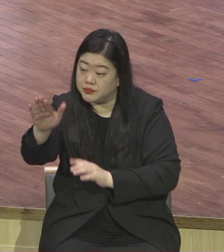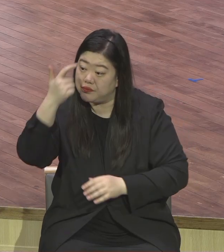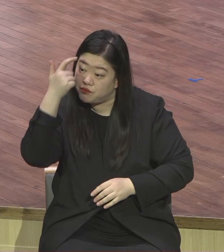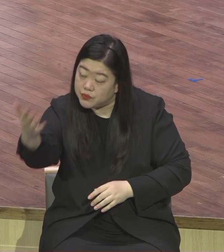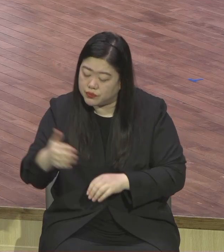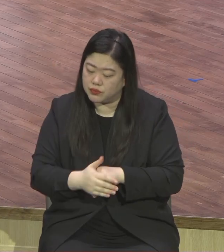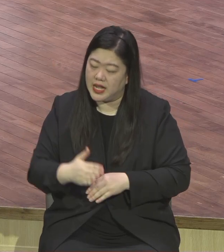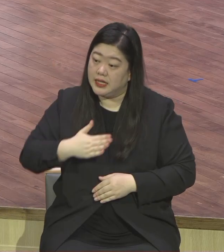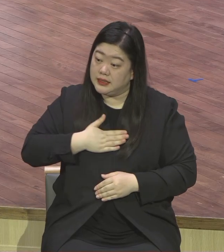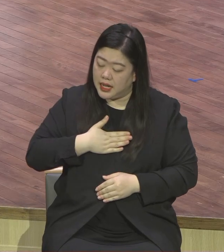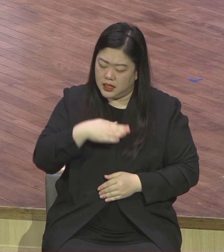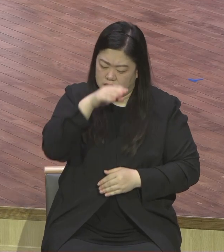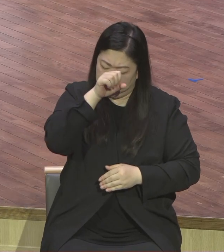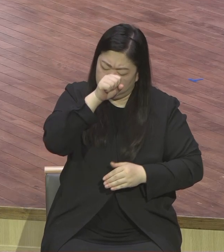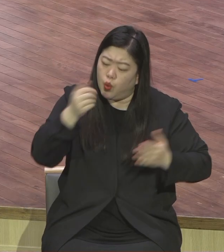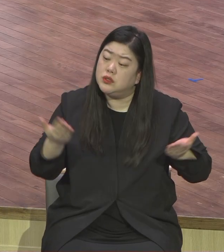영생을 얻겠습니까?